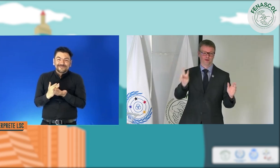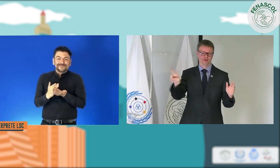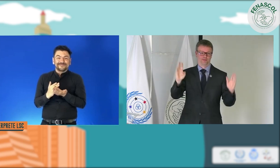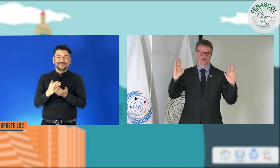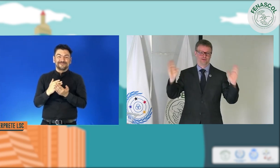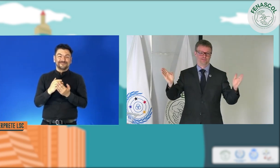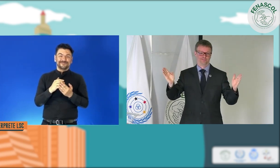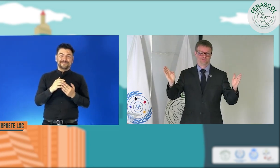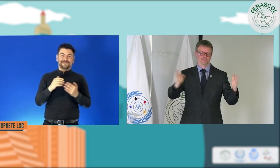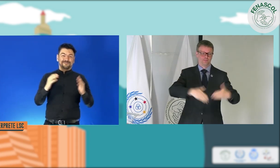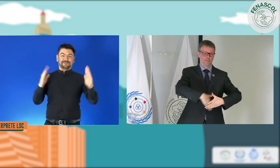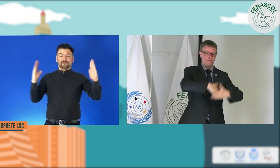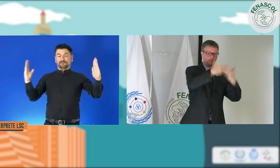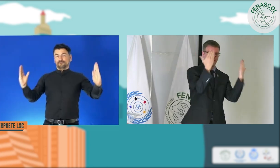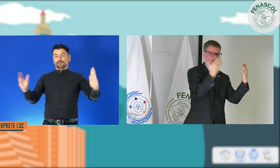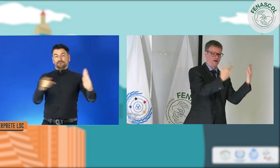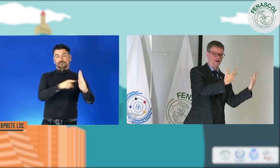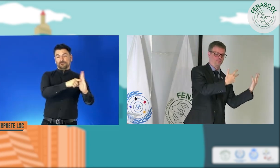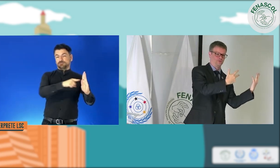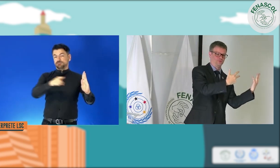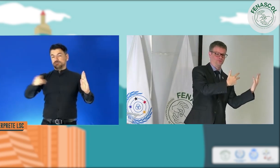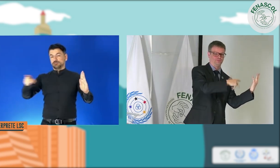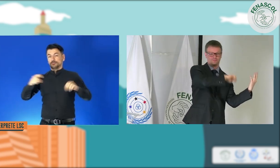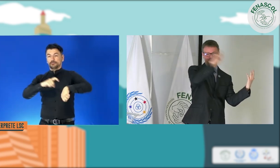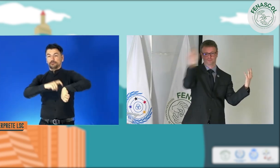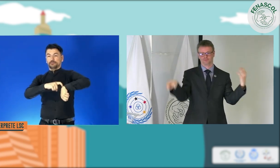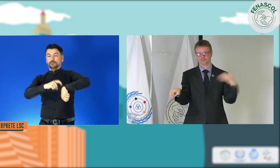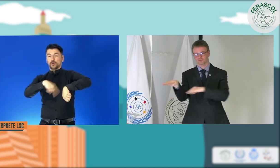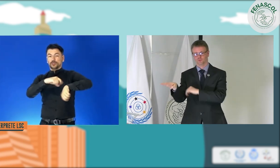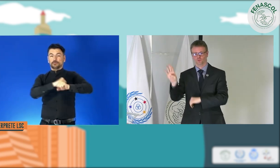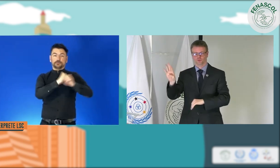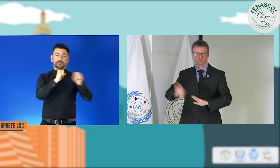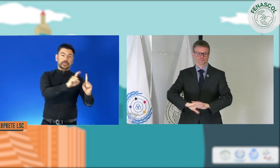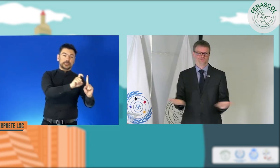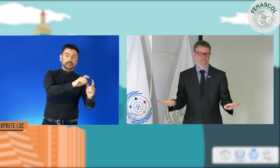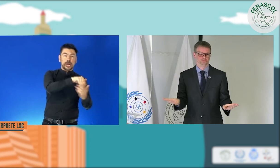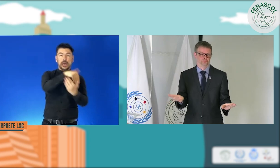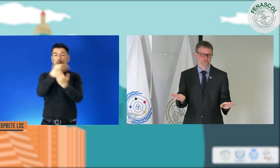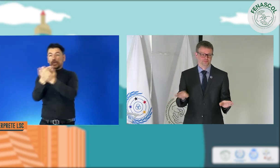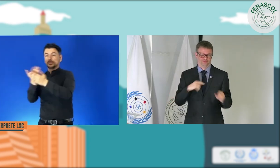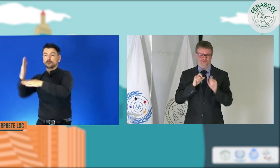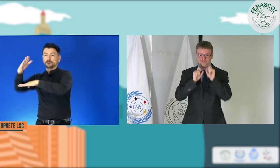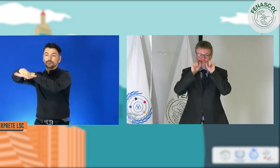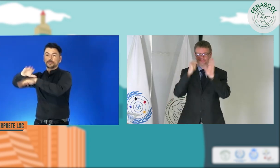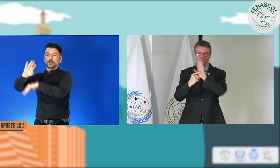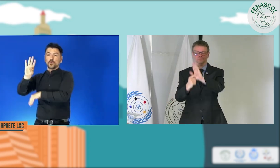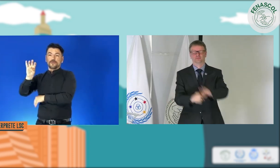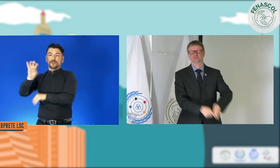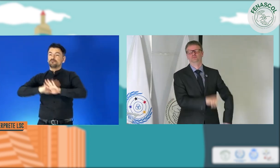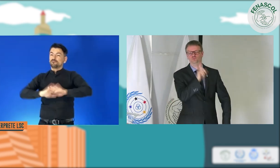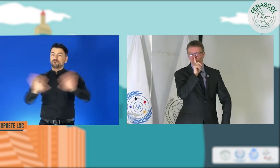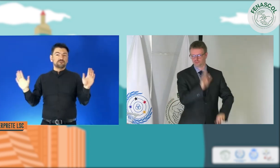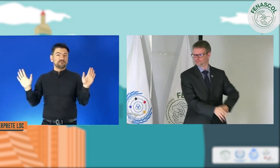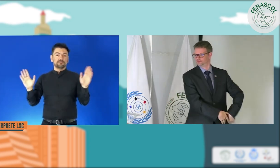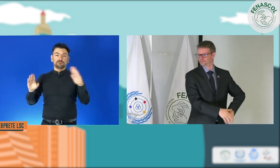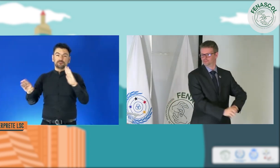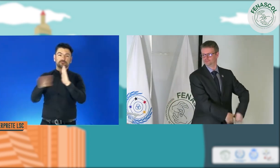lo que ocurre es que durante la semana, desde las 3 de la mañana hasta la tarde, solamente tenemos ese servicio. De resto,